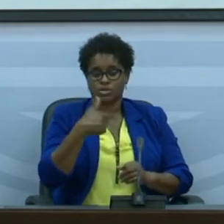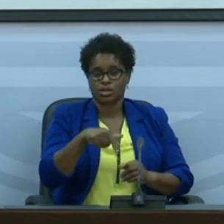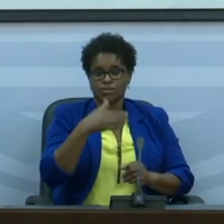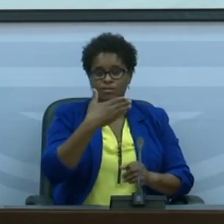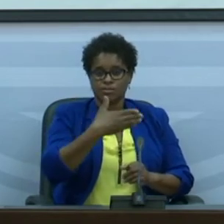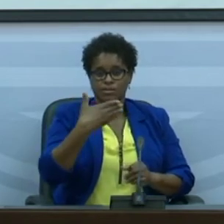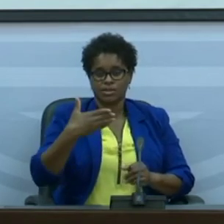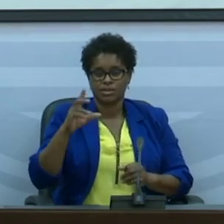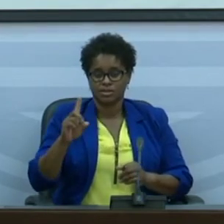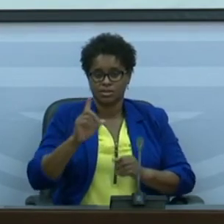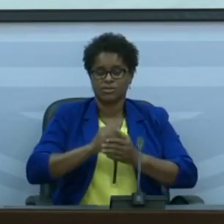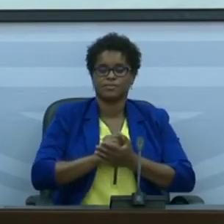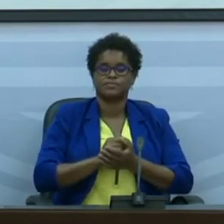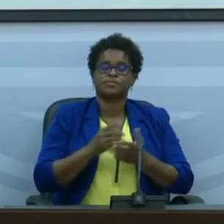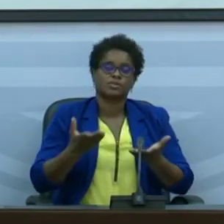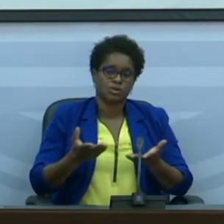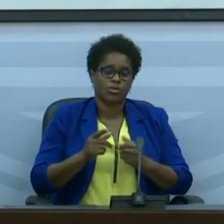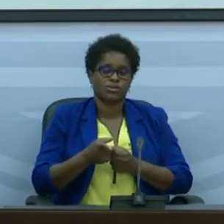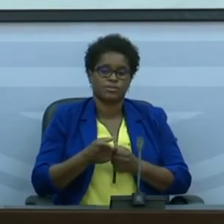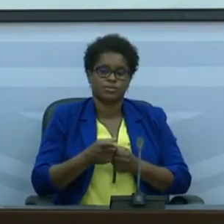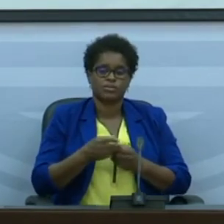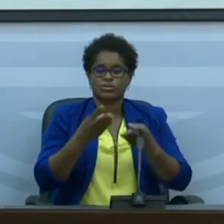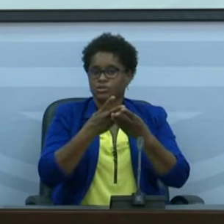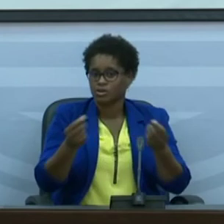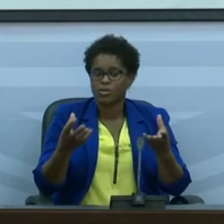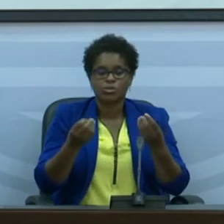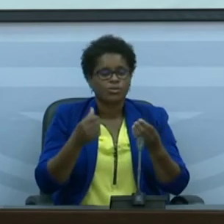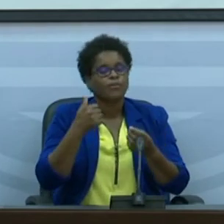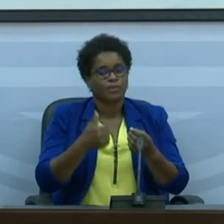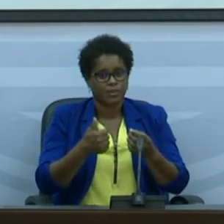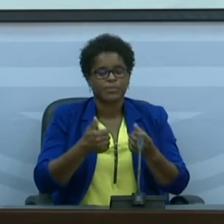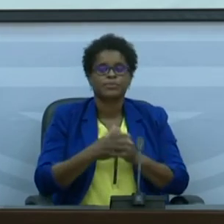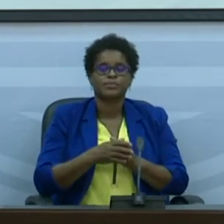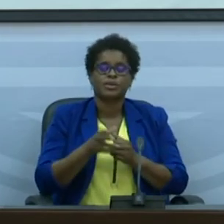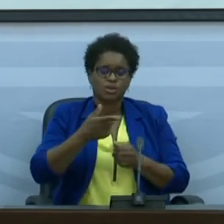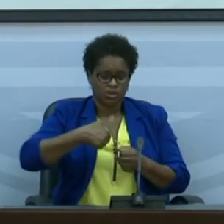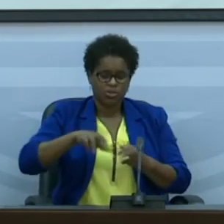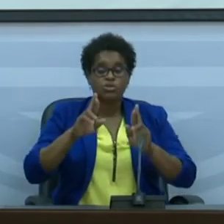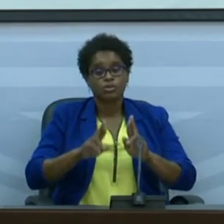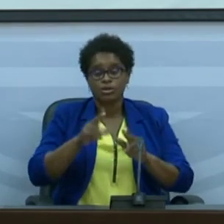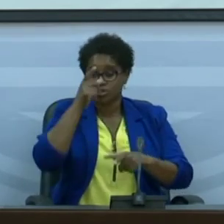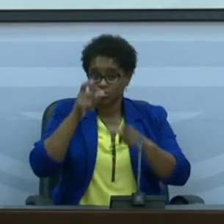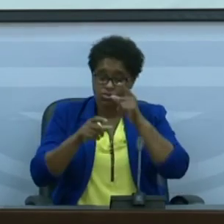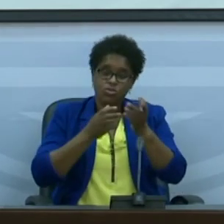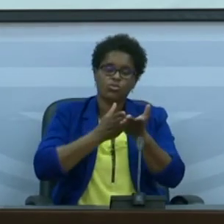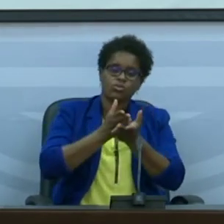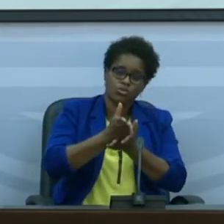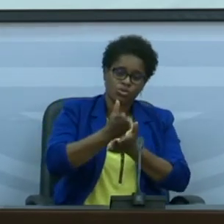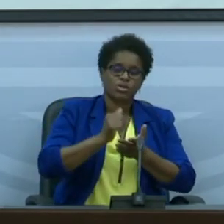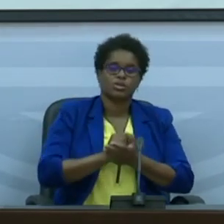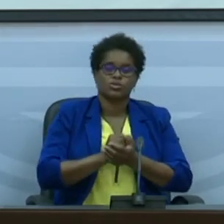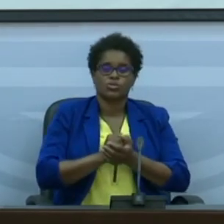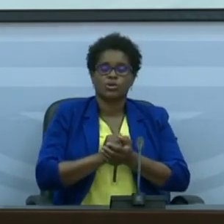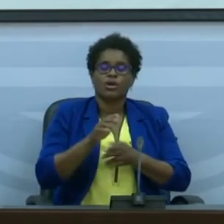que tem 116 portanto são são resultados bastante animadores e esperemos que as pessoas continuem a